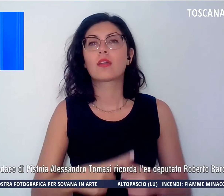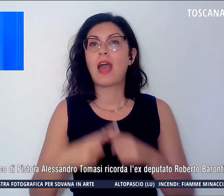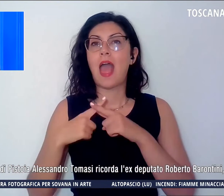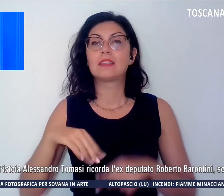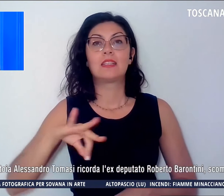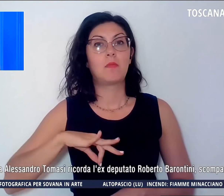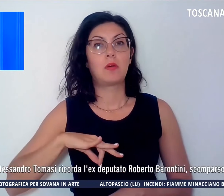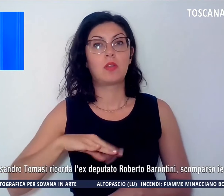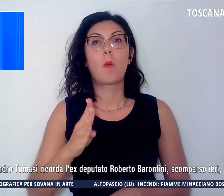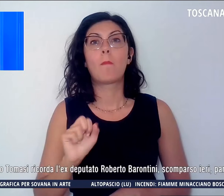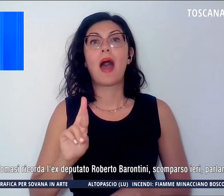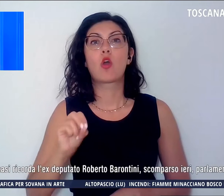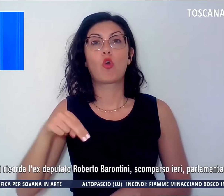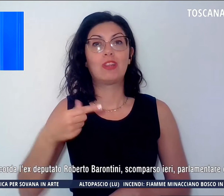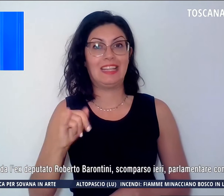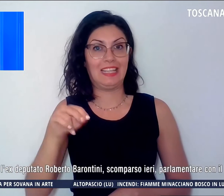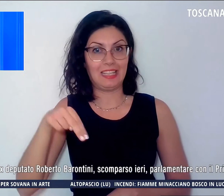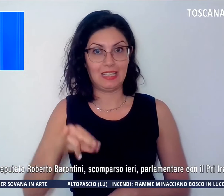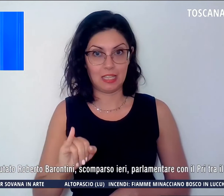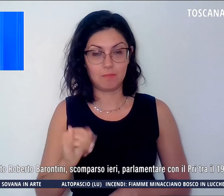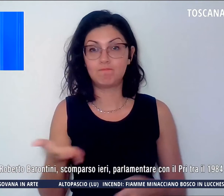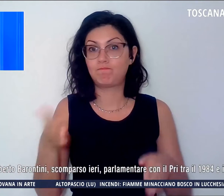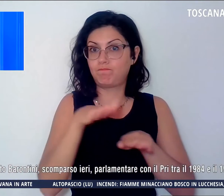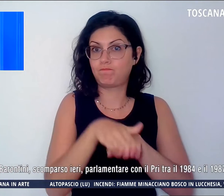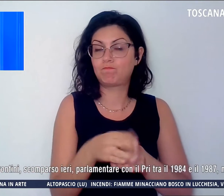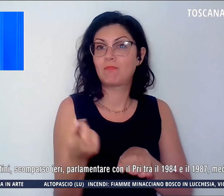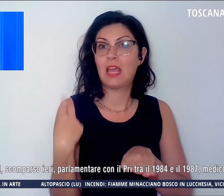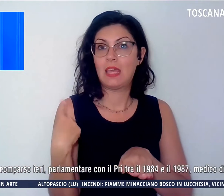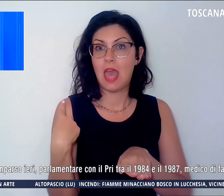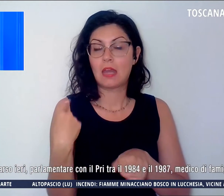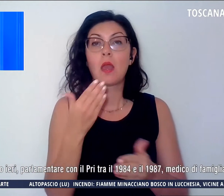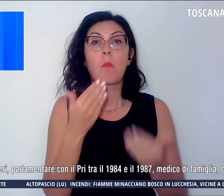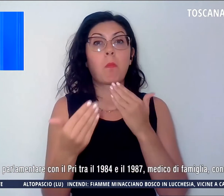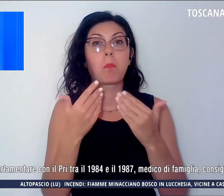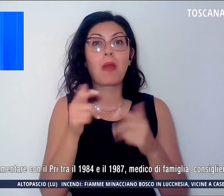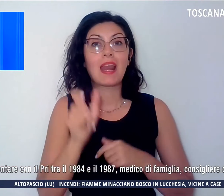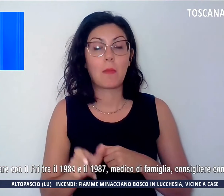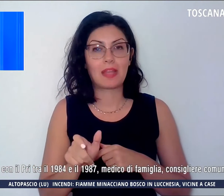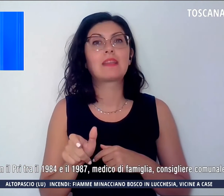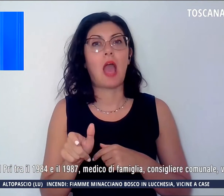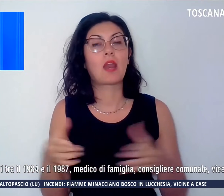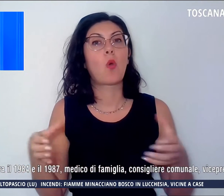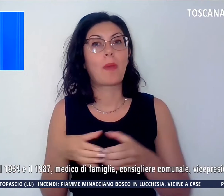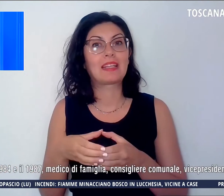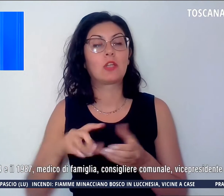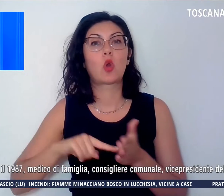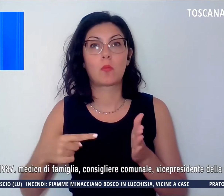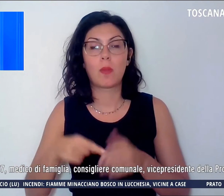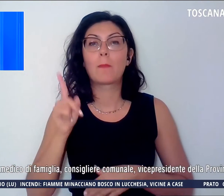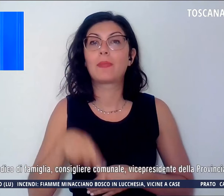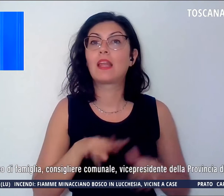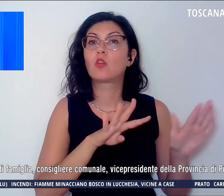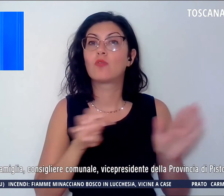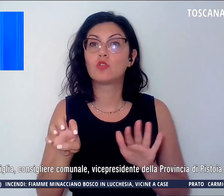Barontini, scomparso ieri, parlamentare con il Partito Repubblicano tra il 1984